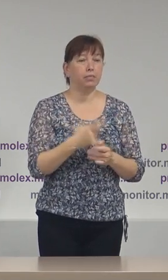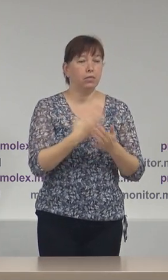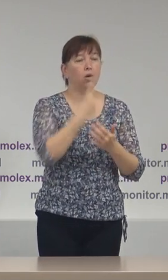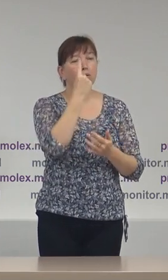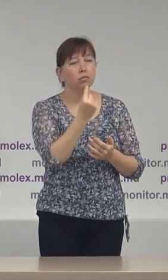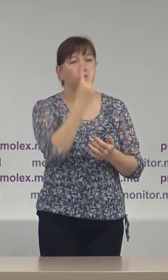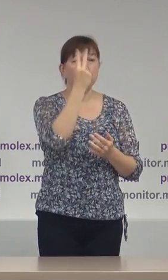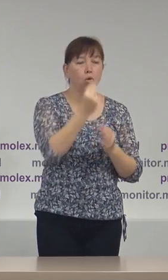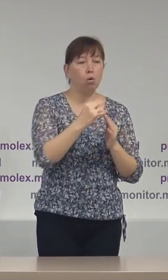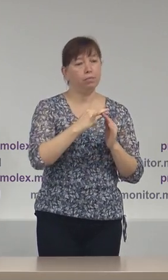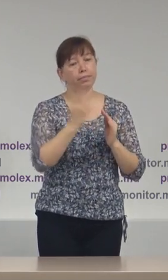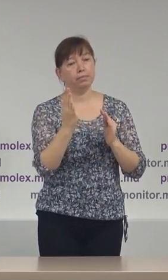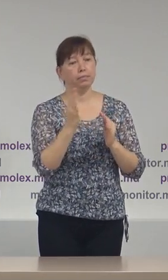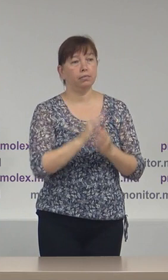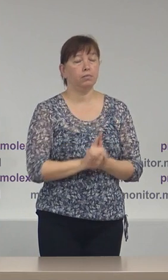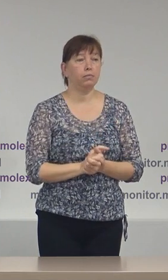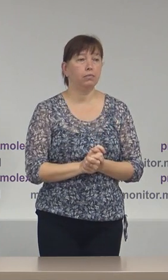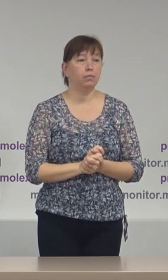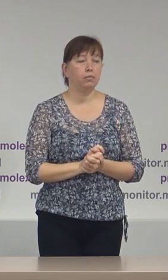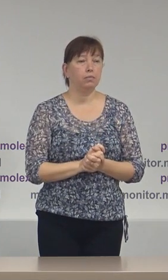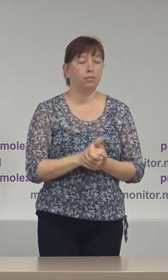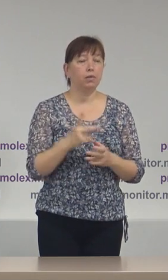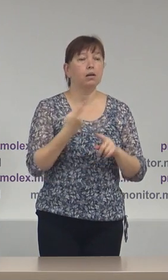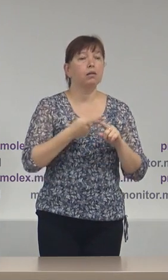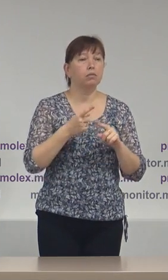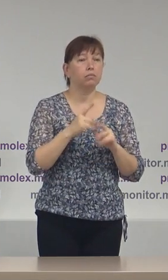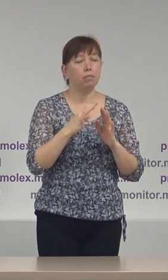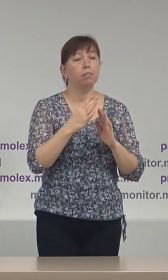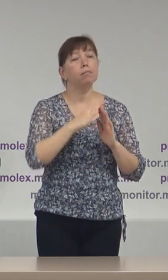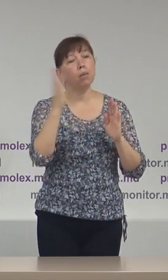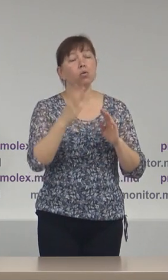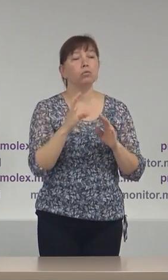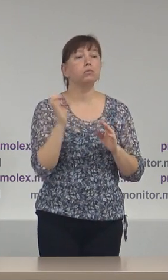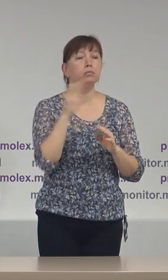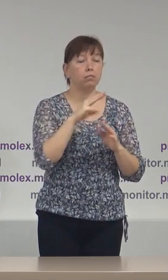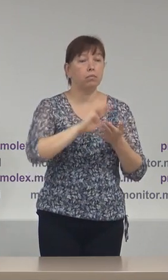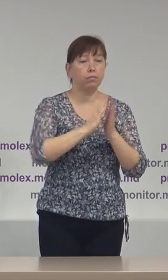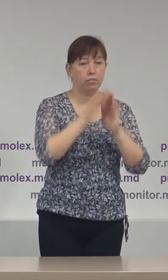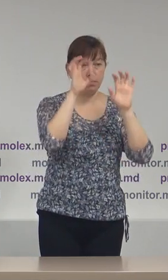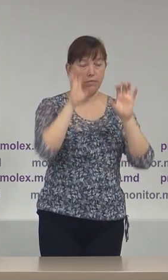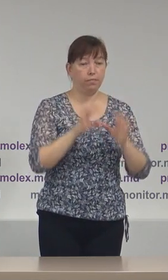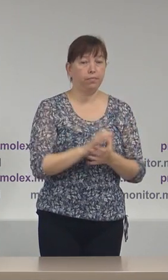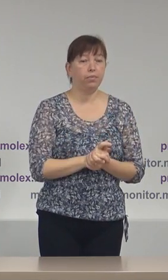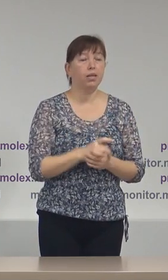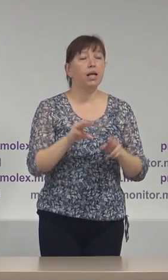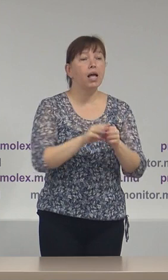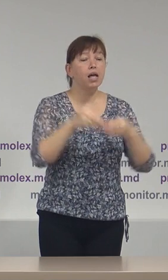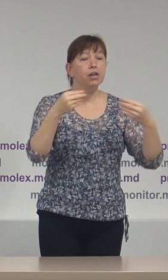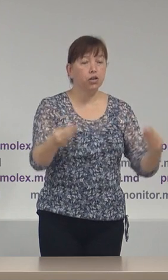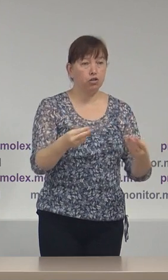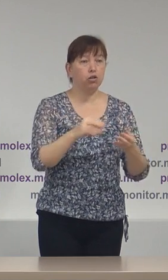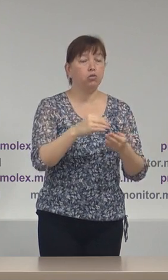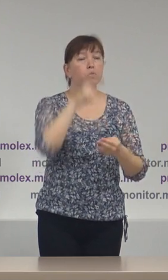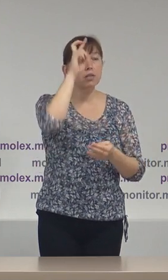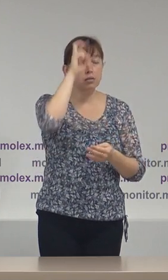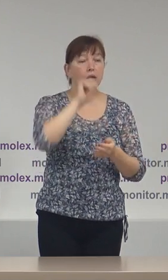două de la prevederele legislației în vigoare. Legat de Registrul de Stat Aligătorilor am